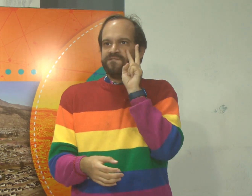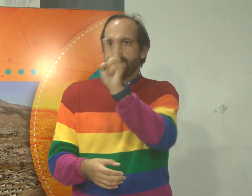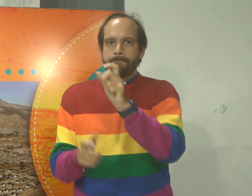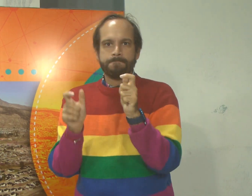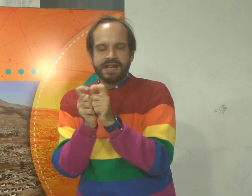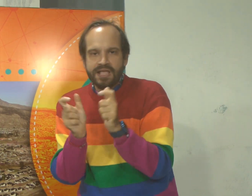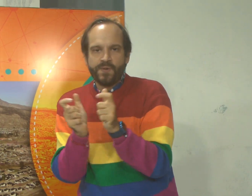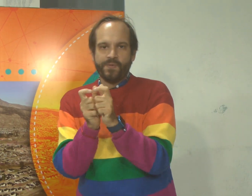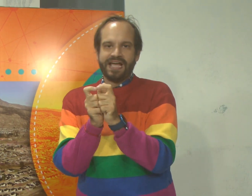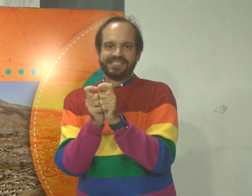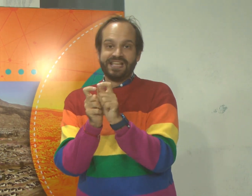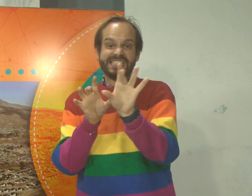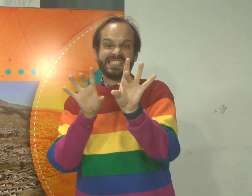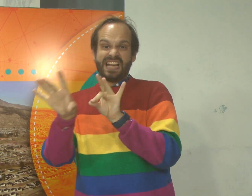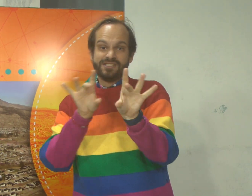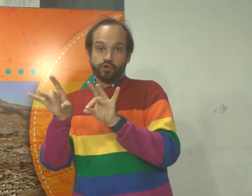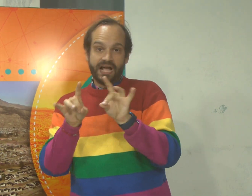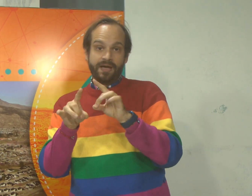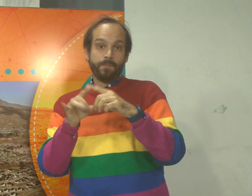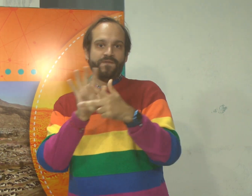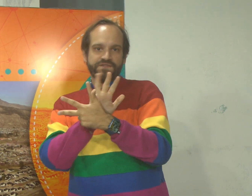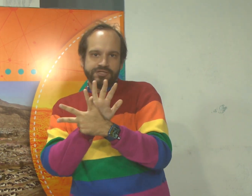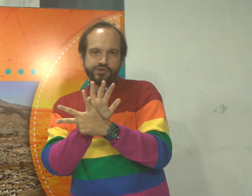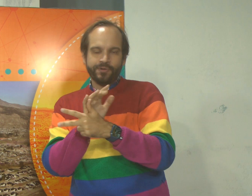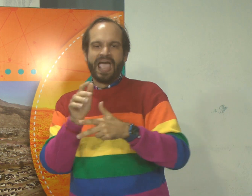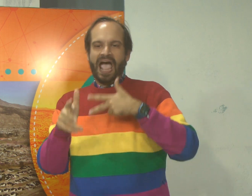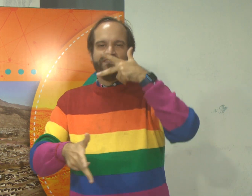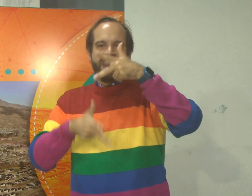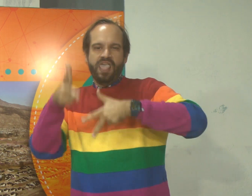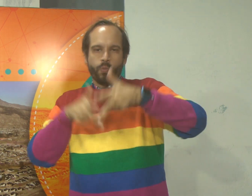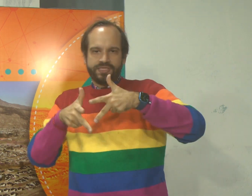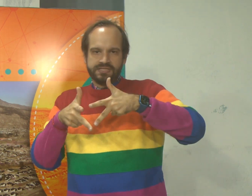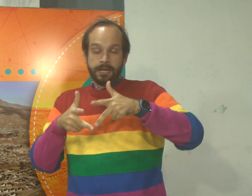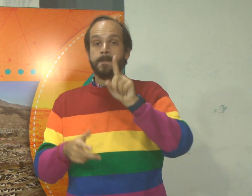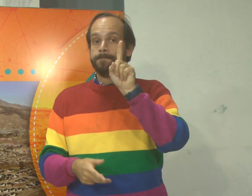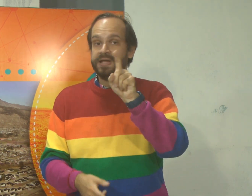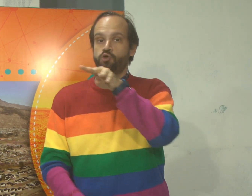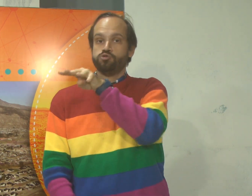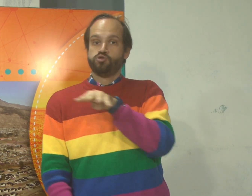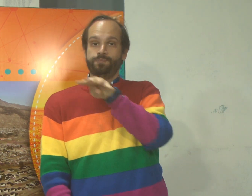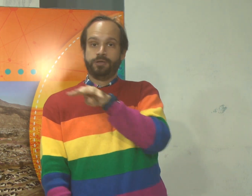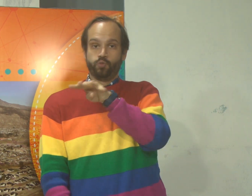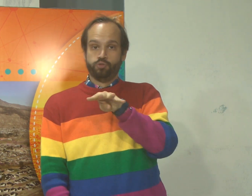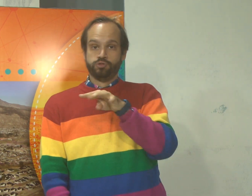preguntar, podemos ver películas seleccionadas para el festival que estoy armando, el Festival Fixor,